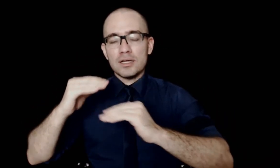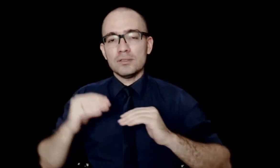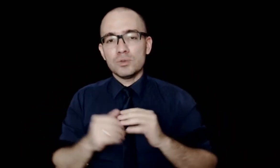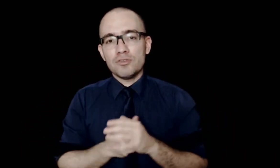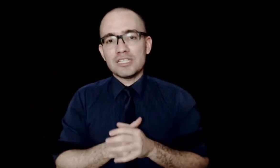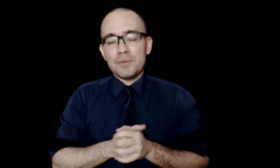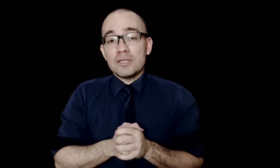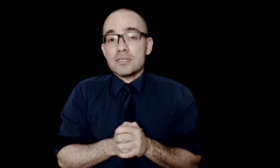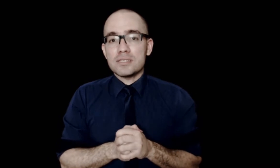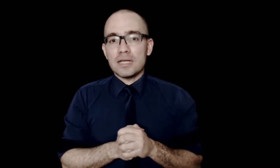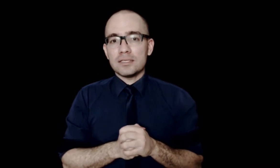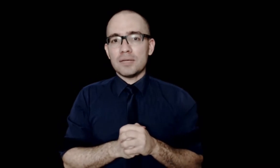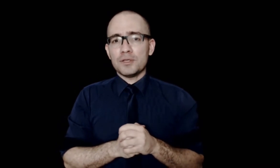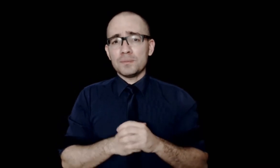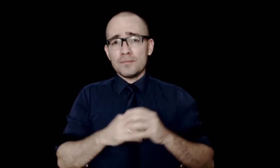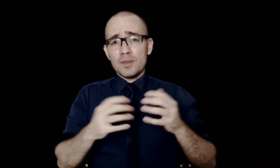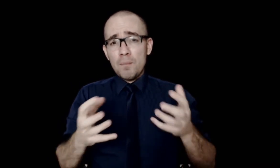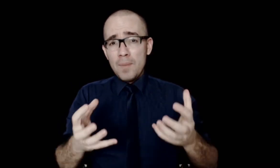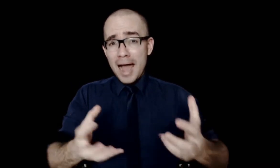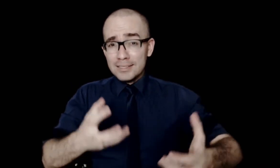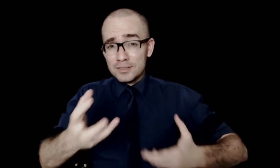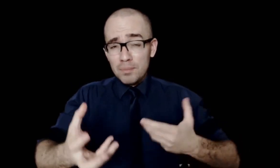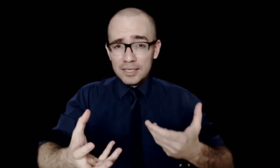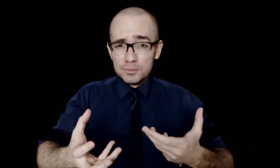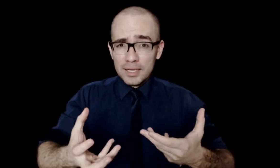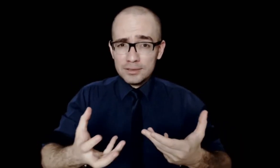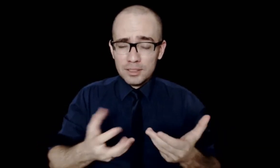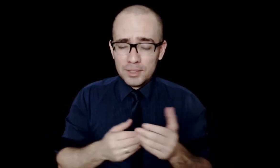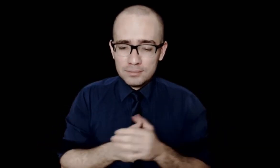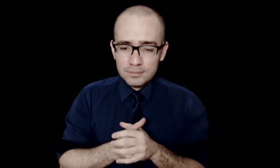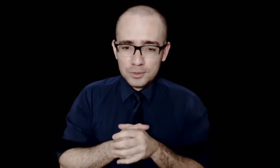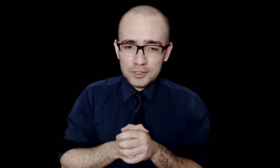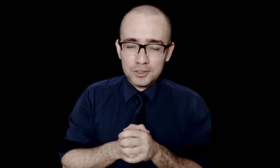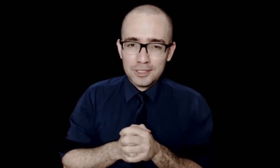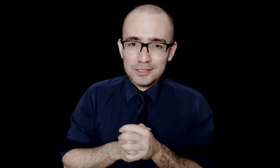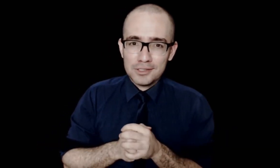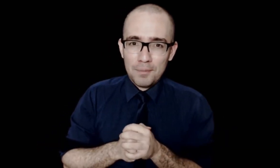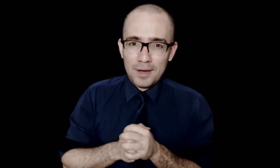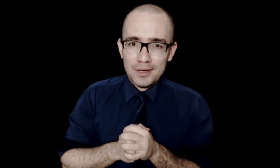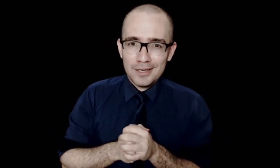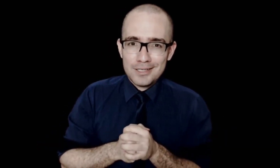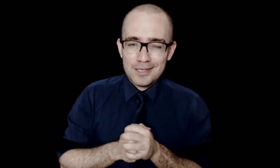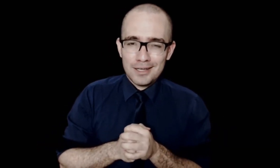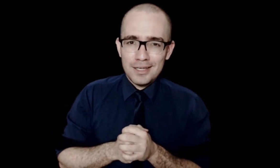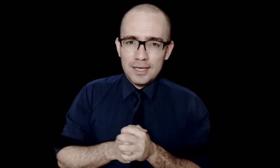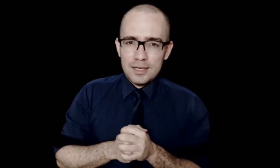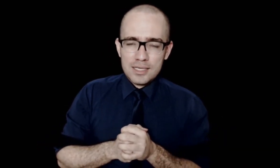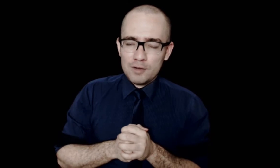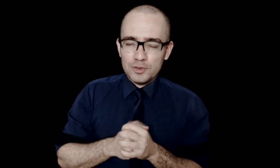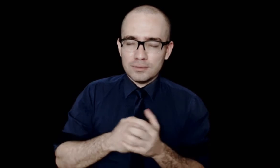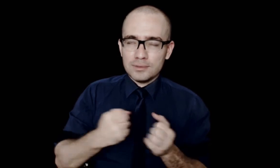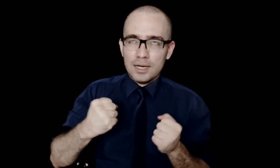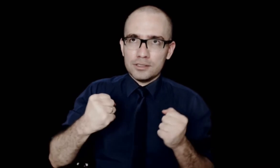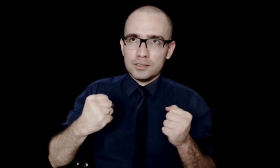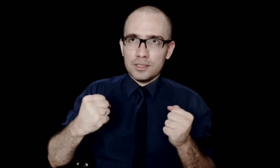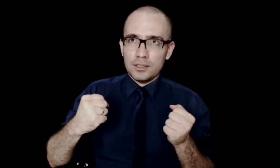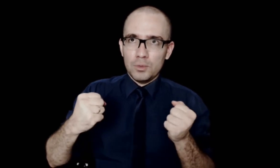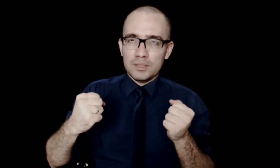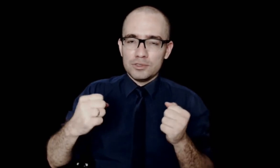do levantamento de necessidade de treinamento. Mas, mas, mas também, não deixando aqui escapar essa área fantástica que eu amo